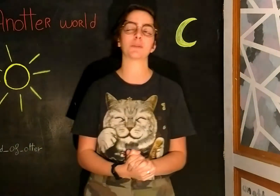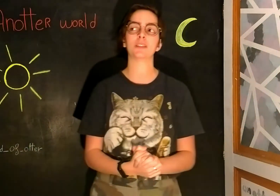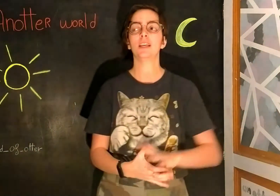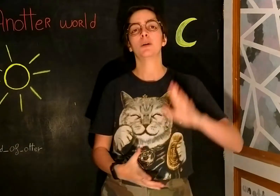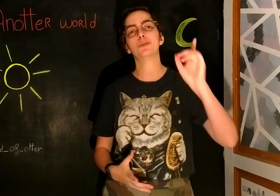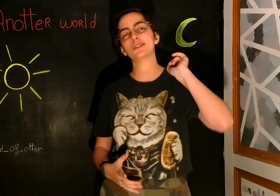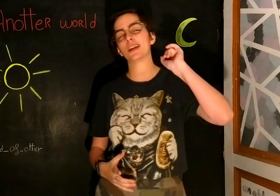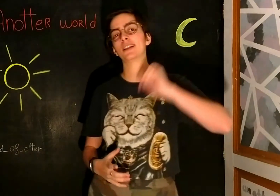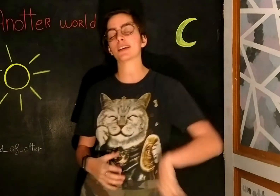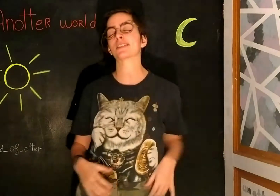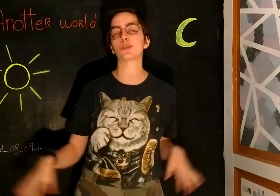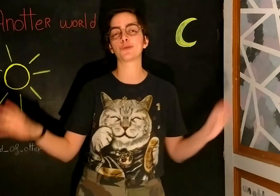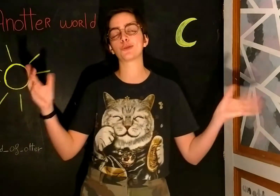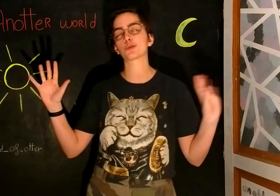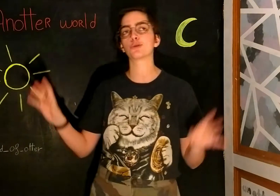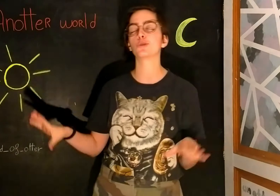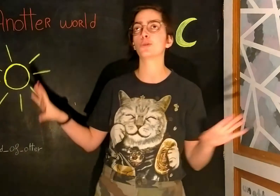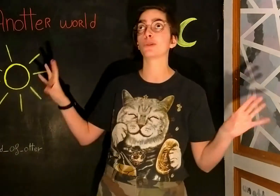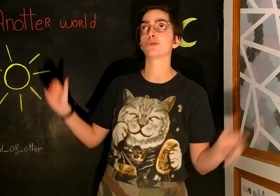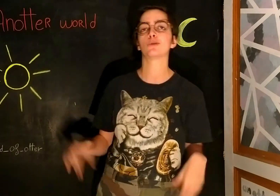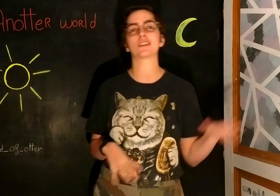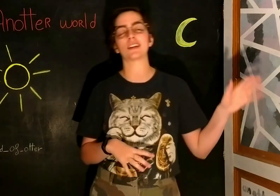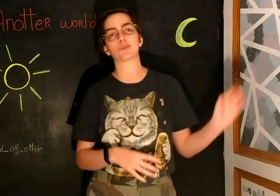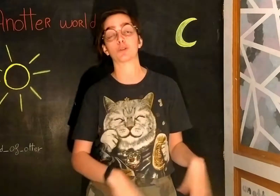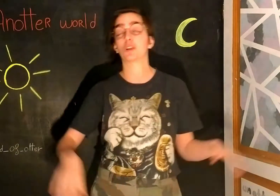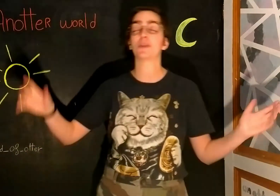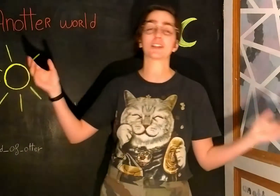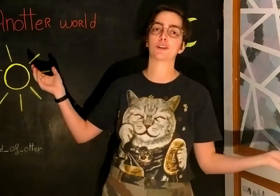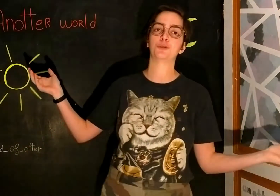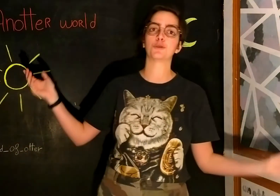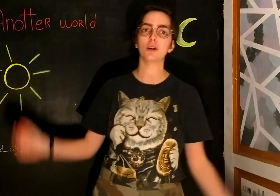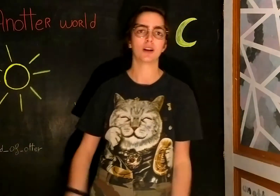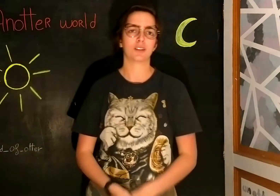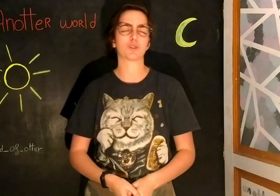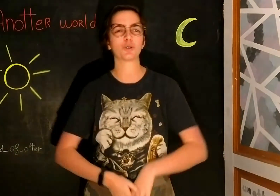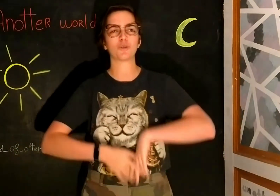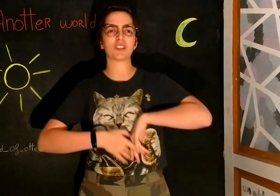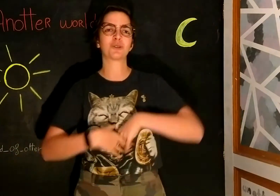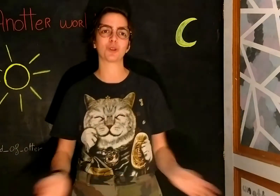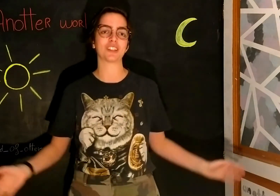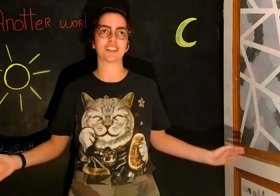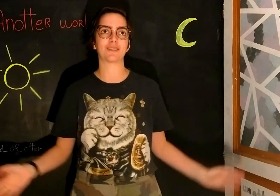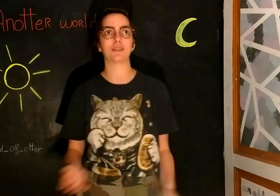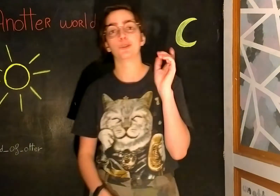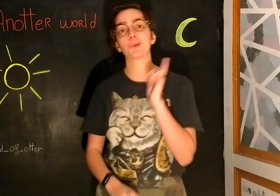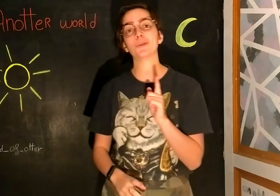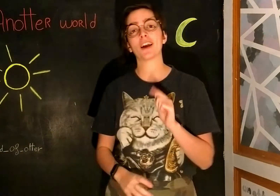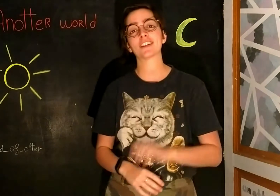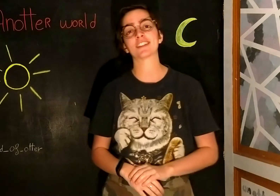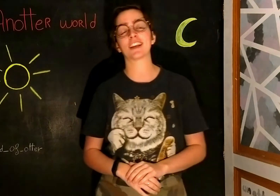samedis, plus un axe fourre-tout, bonus, aléatoire, tu l'appelles comme tu veux parce que tu retrouveras tout dans cet axe-là. Le premier axe qui